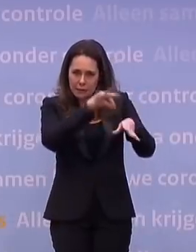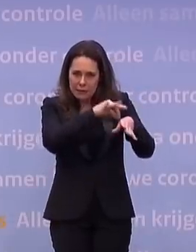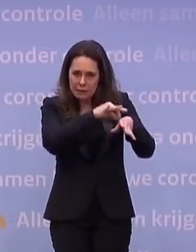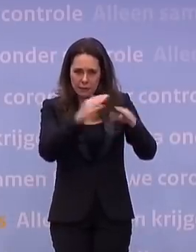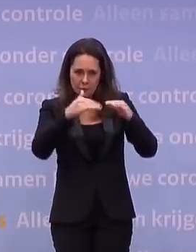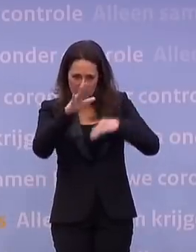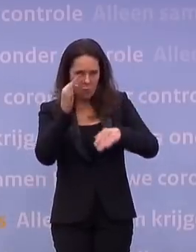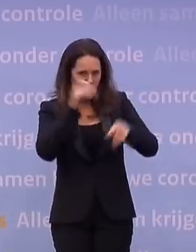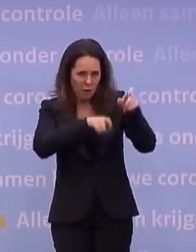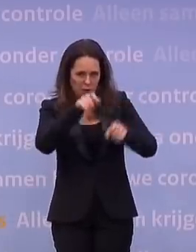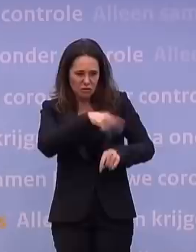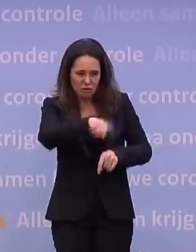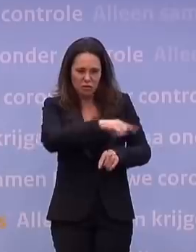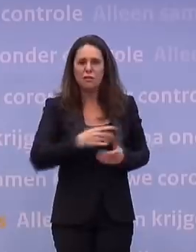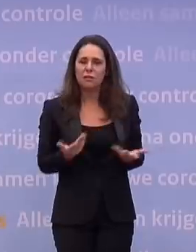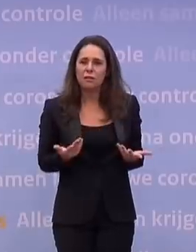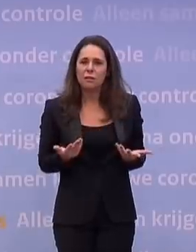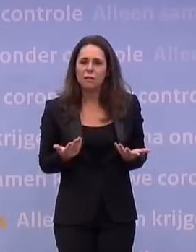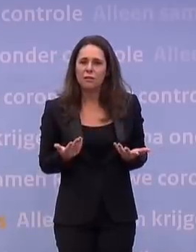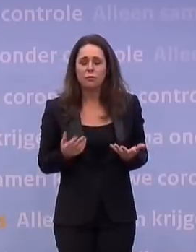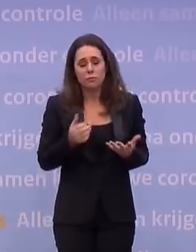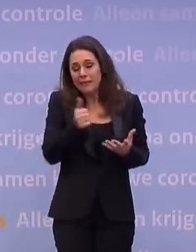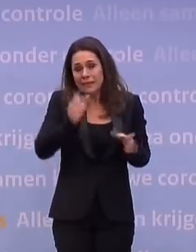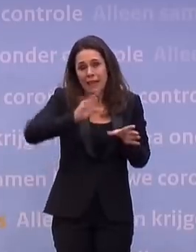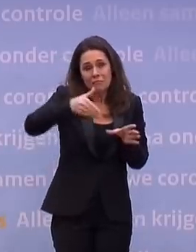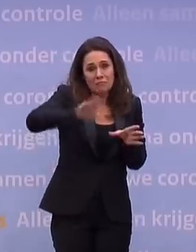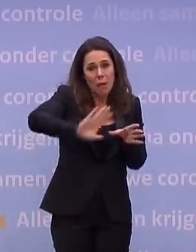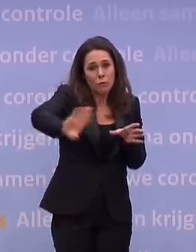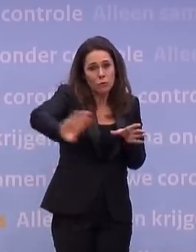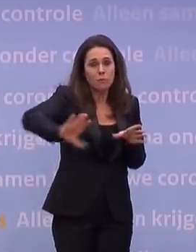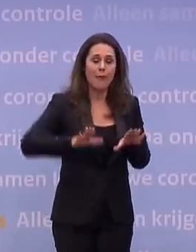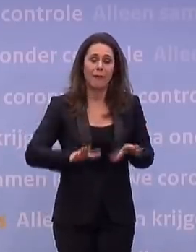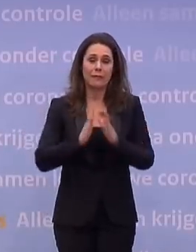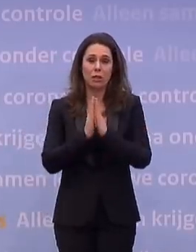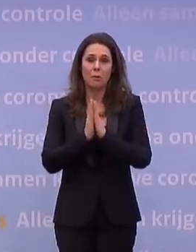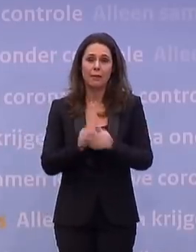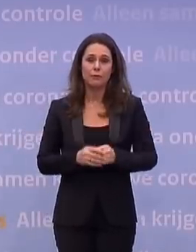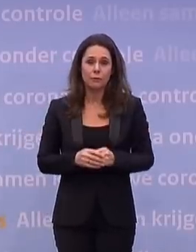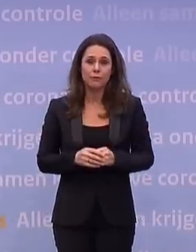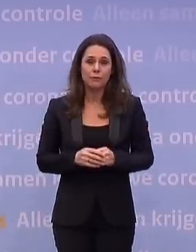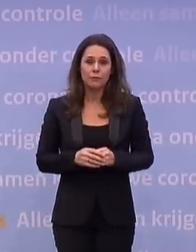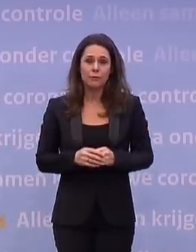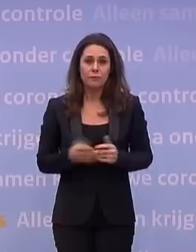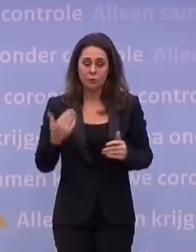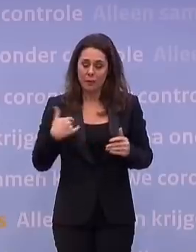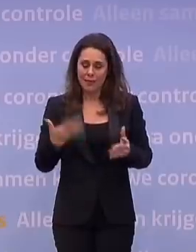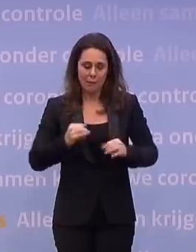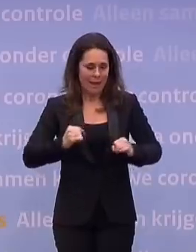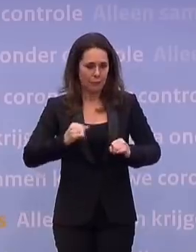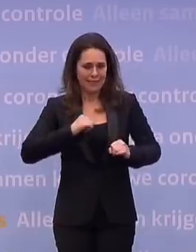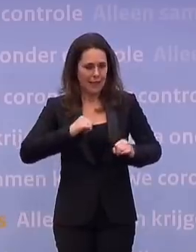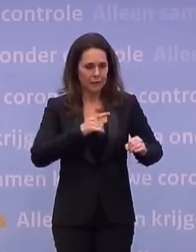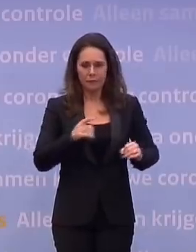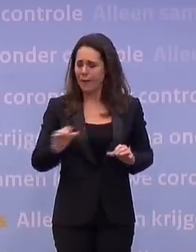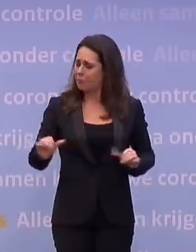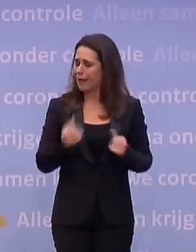situatie kan ik me voorstellen dat men zegt, überhaupt eventjes iedereen buiten de deur alsjeblieft. Dus die ruimte heeft men ook om te doen, maar in beginsel is er